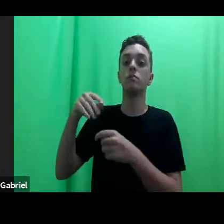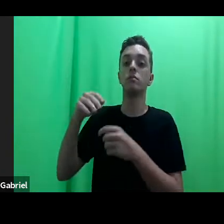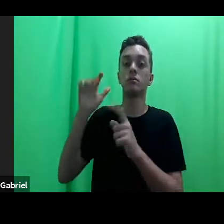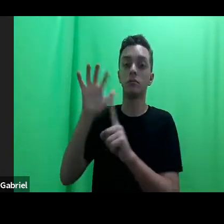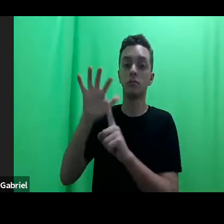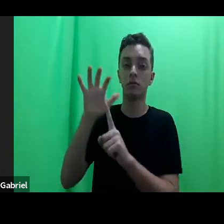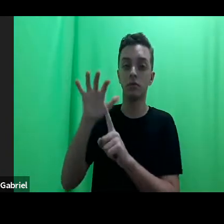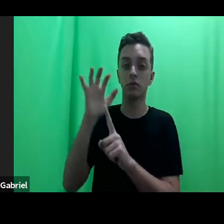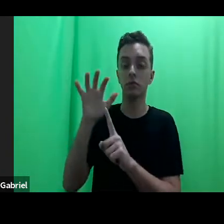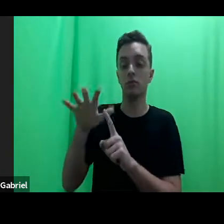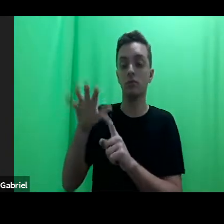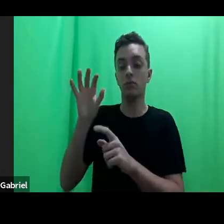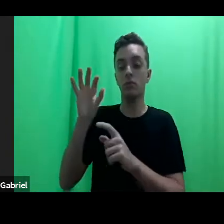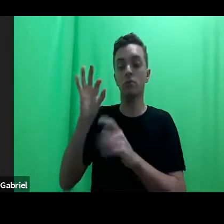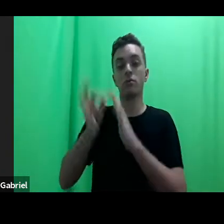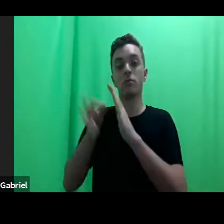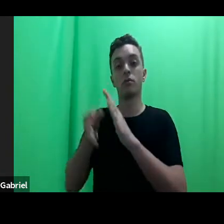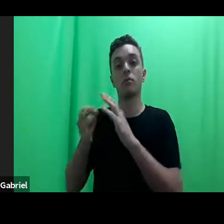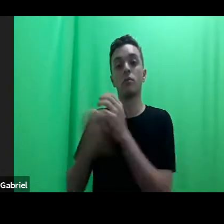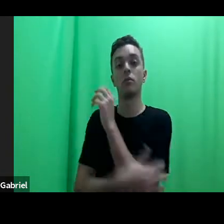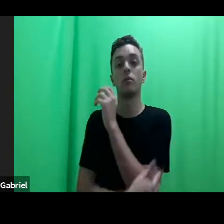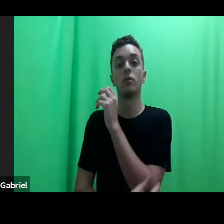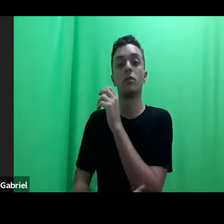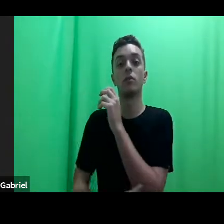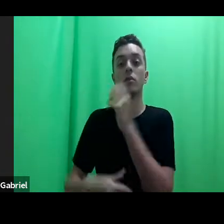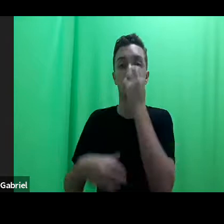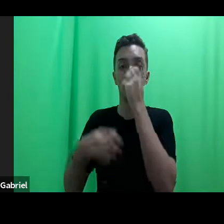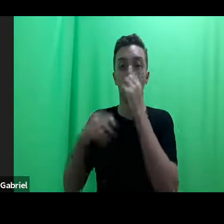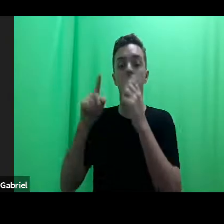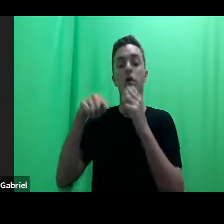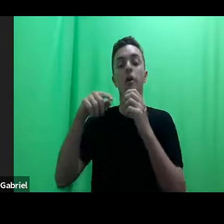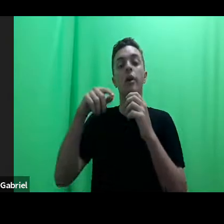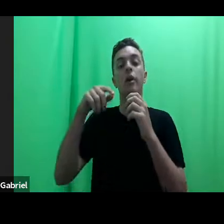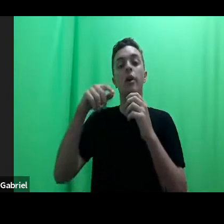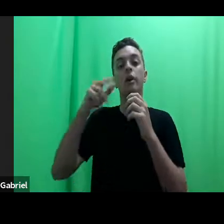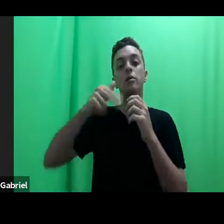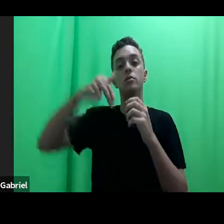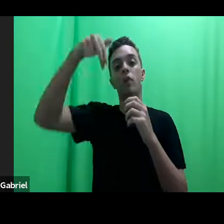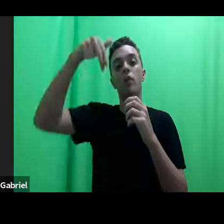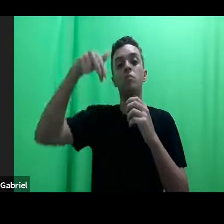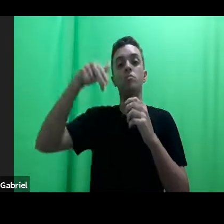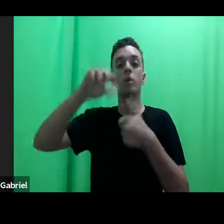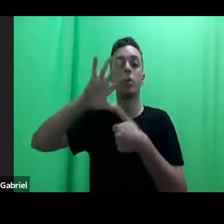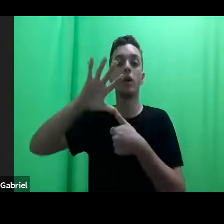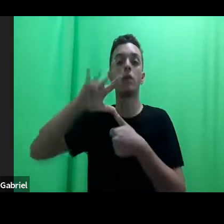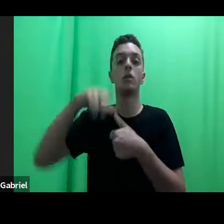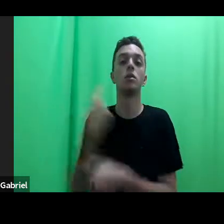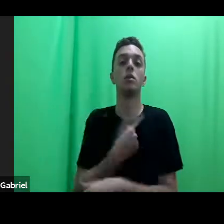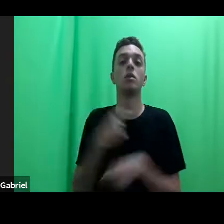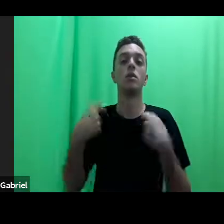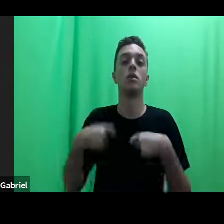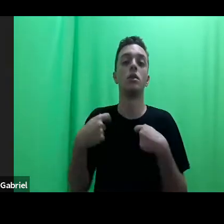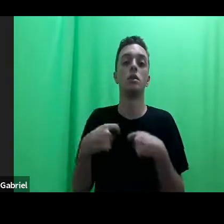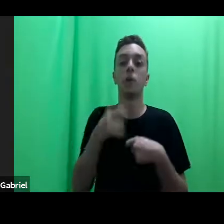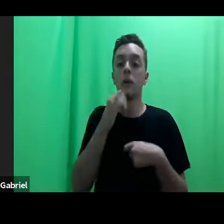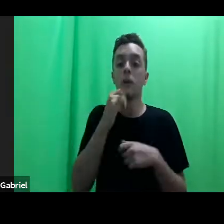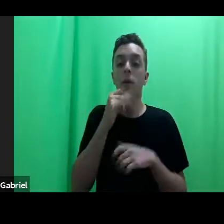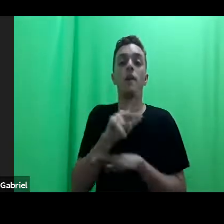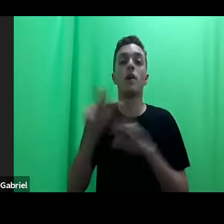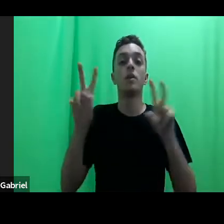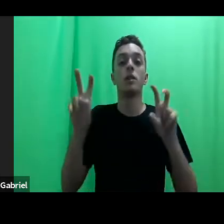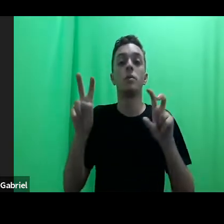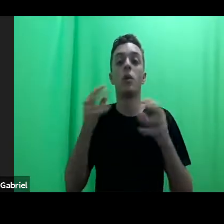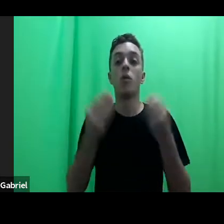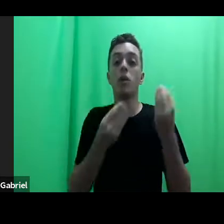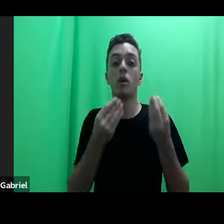americanas, norte-americanas, recorriam ao litígio estratégico em variados temas, como direitos humanos